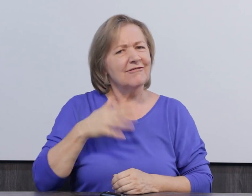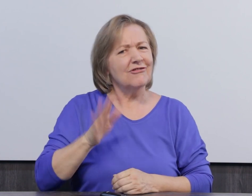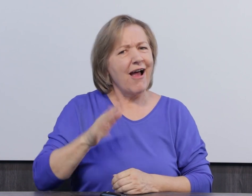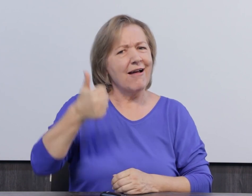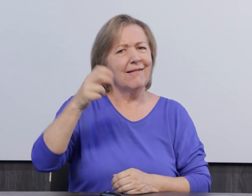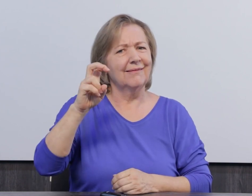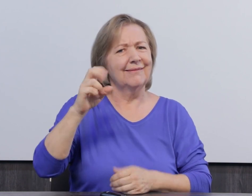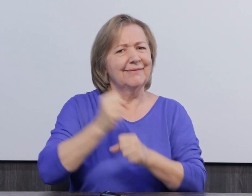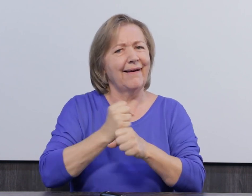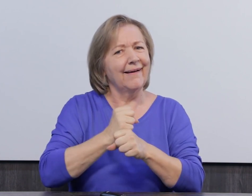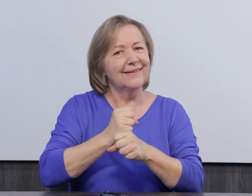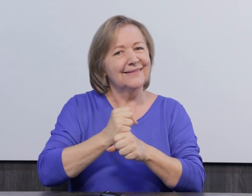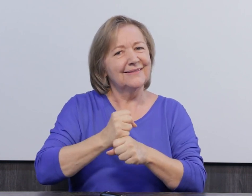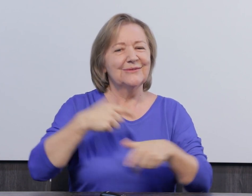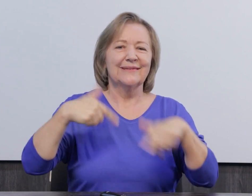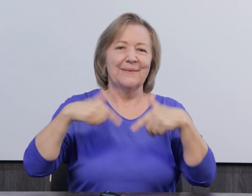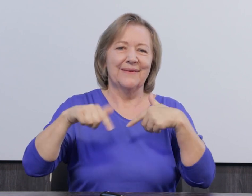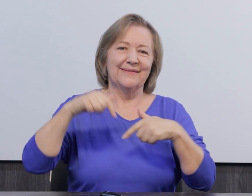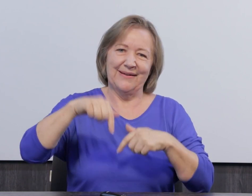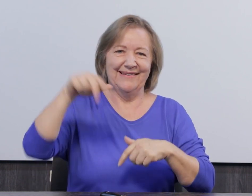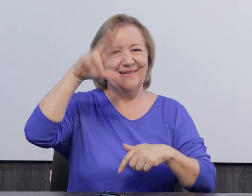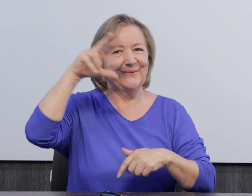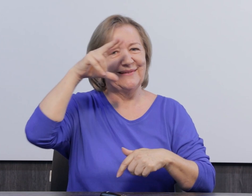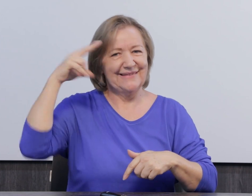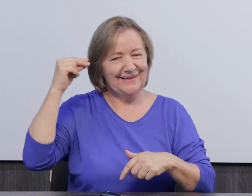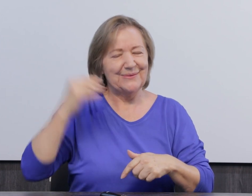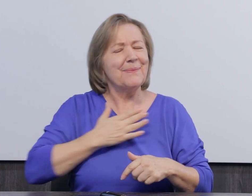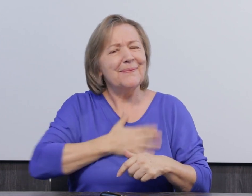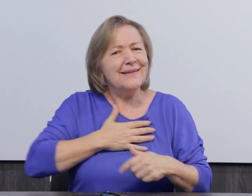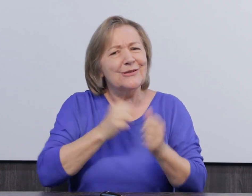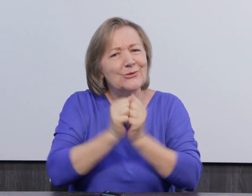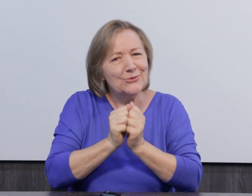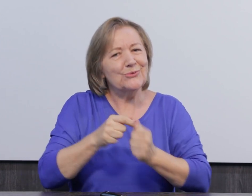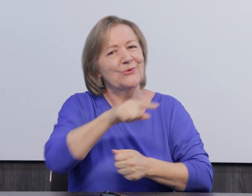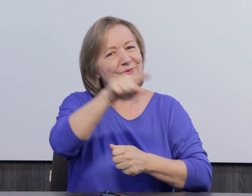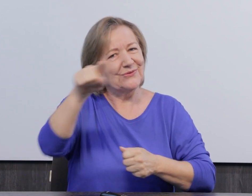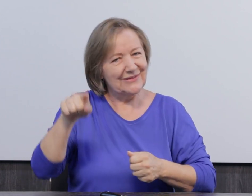Já atuo há 15 anos aqui na Unicentro e é um prazer estar com vocês.